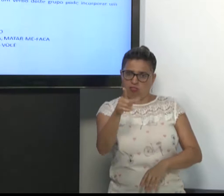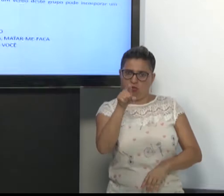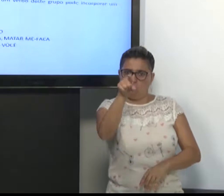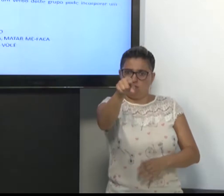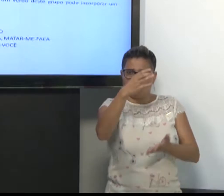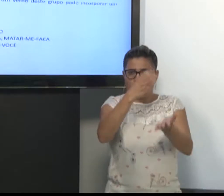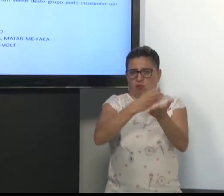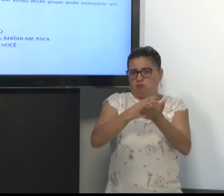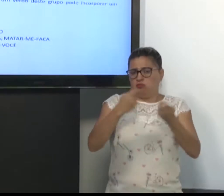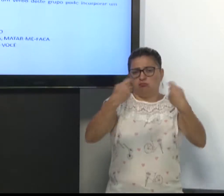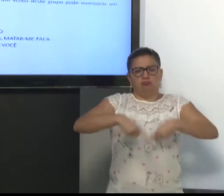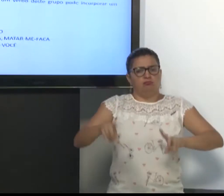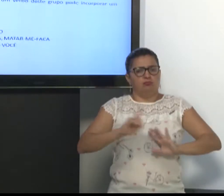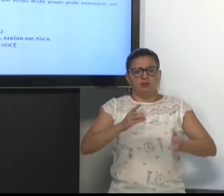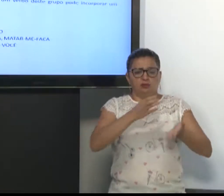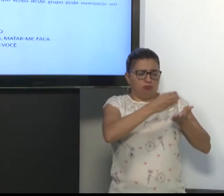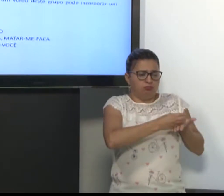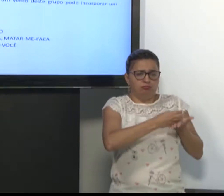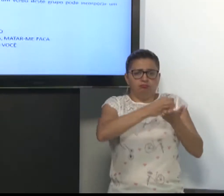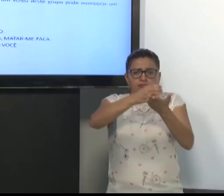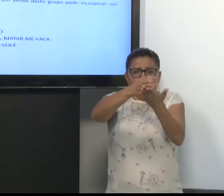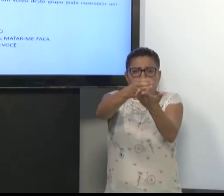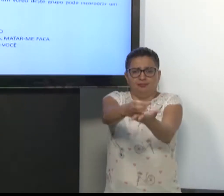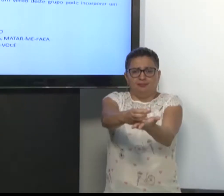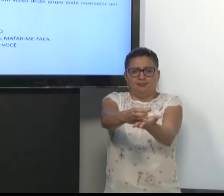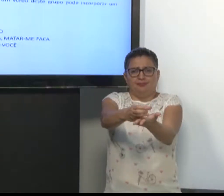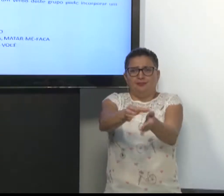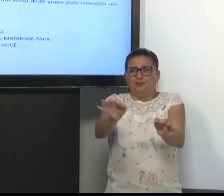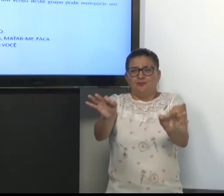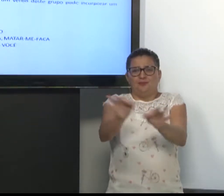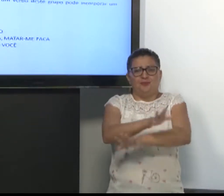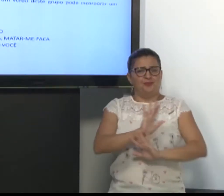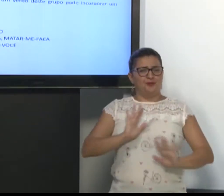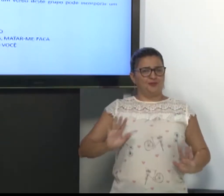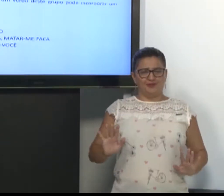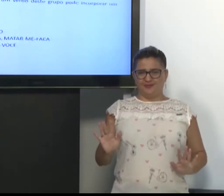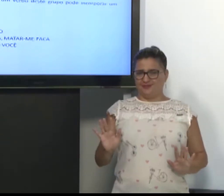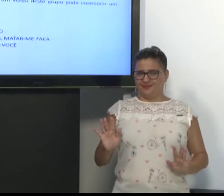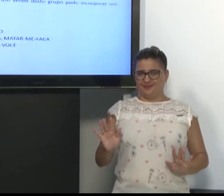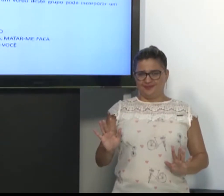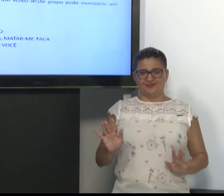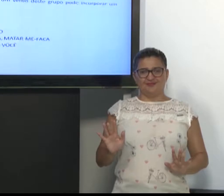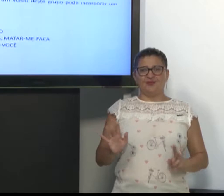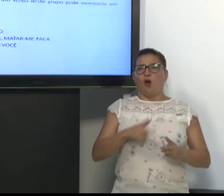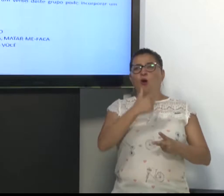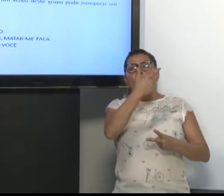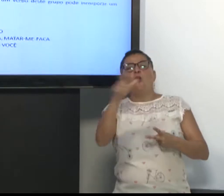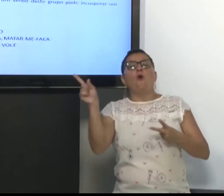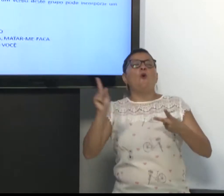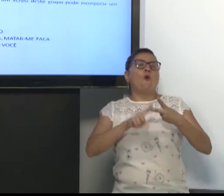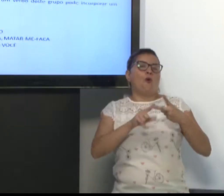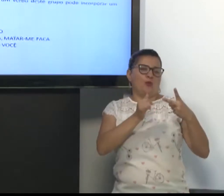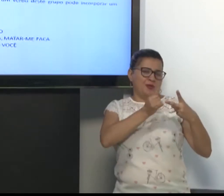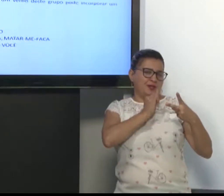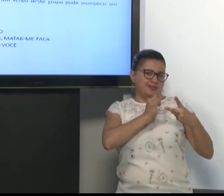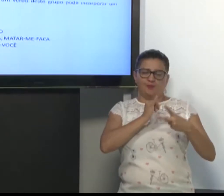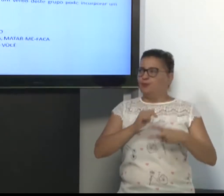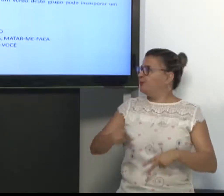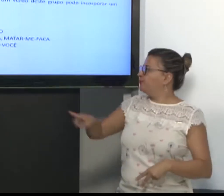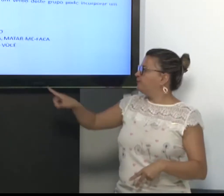preciso. Eu vou dar para você um copo. Não há necessidade de usar tantos sinais. Basta te dar o copo. Outro